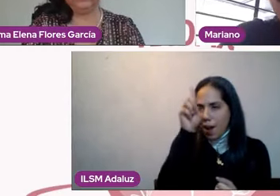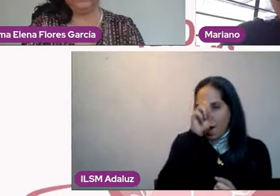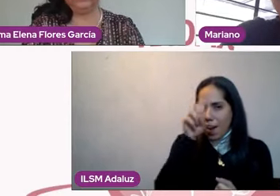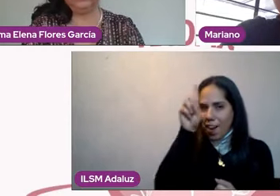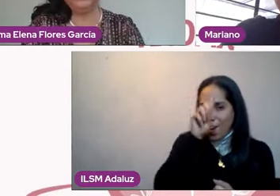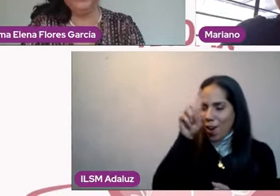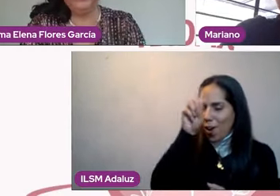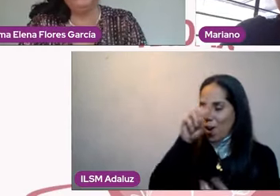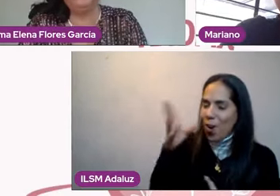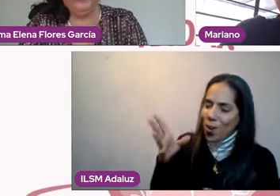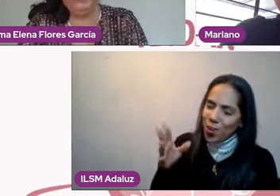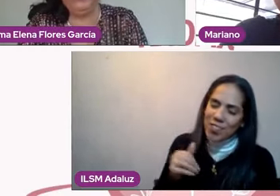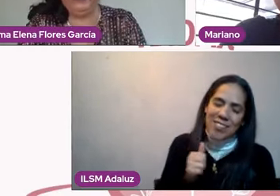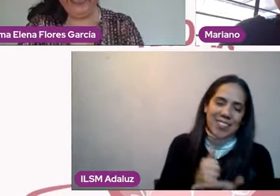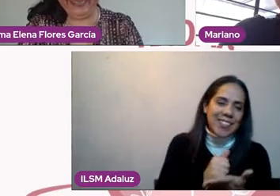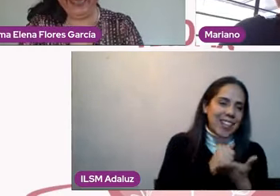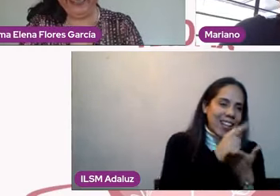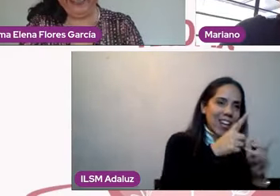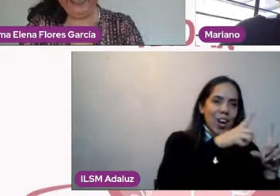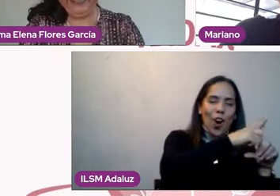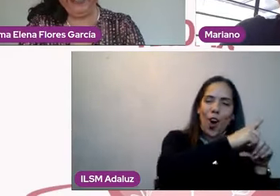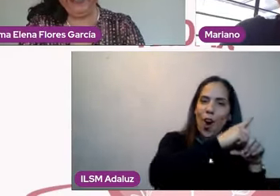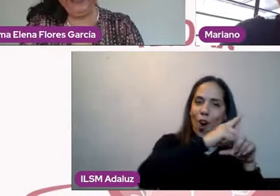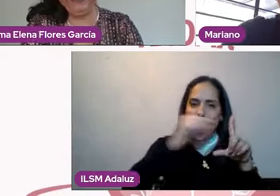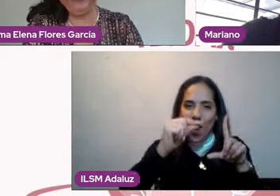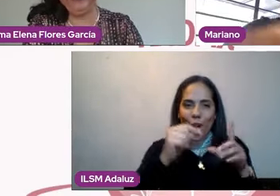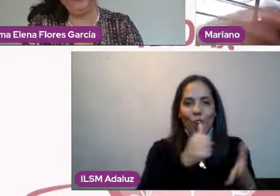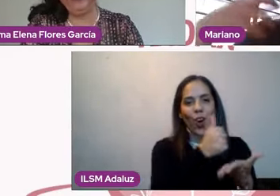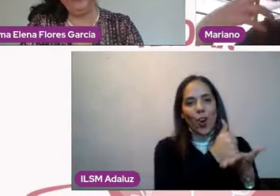pero la cuestión aquí es que